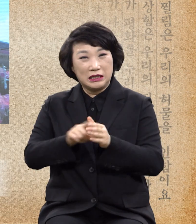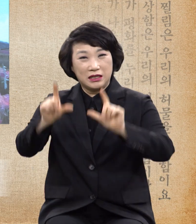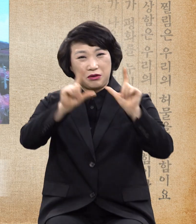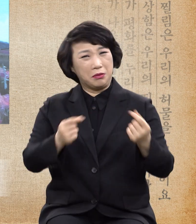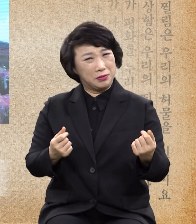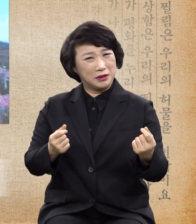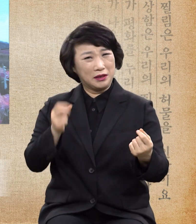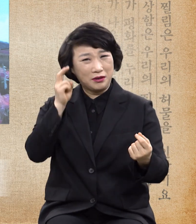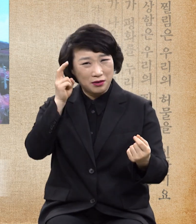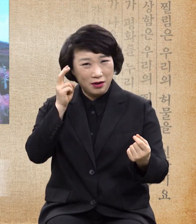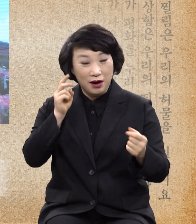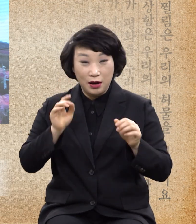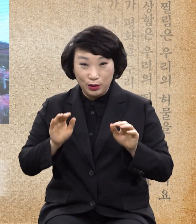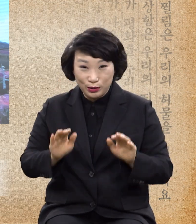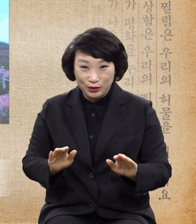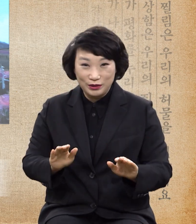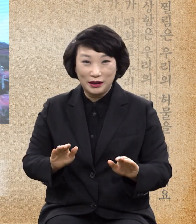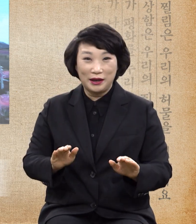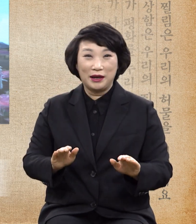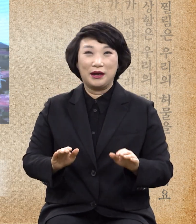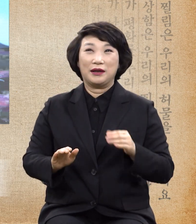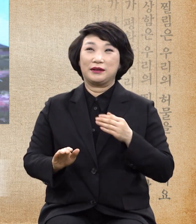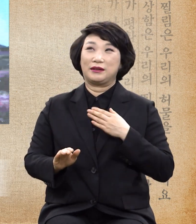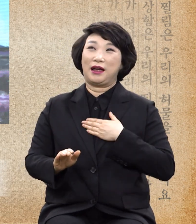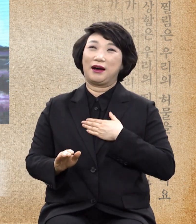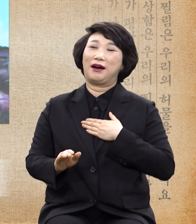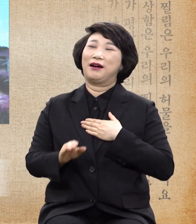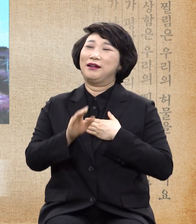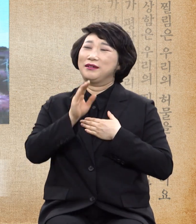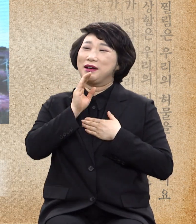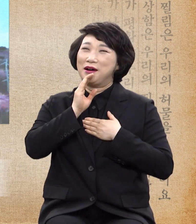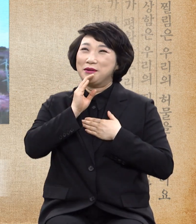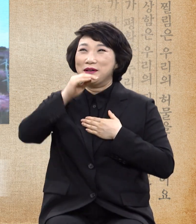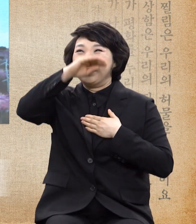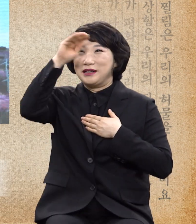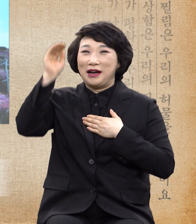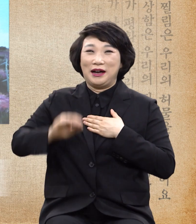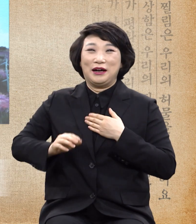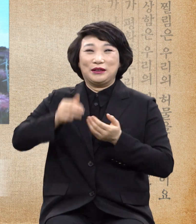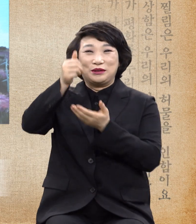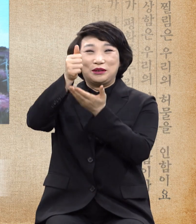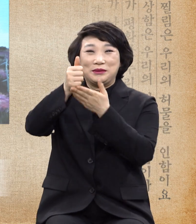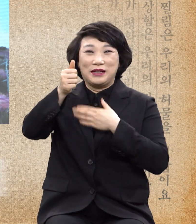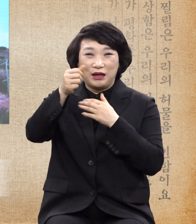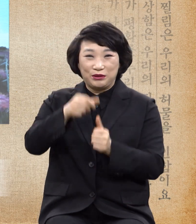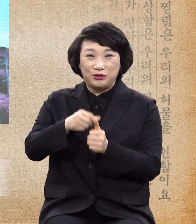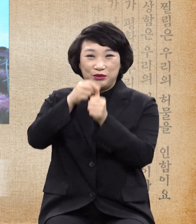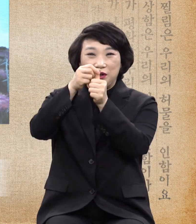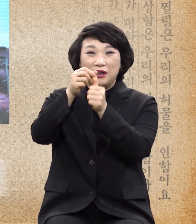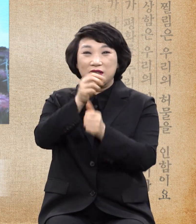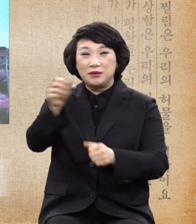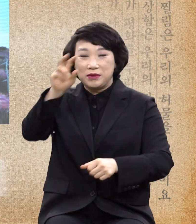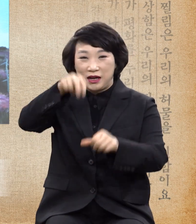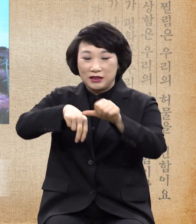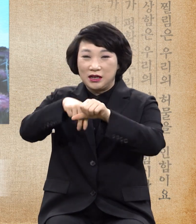그런데 내가 참으로 주님이 날 구원하신 십자가의 피의 공으로